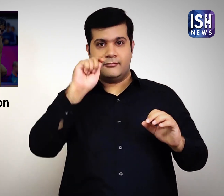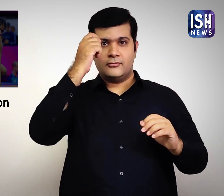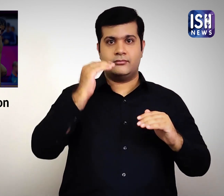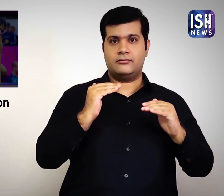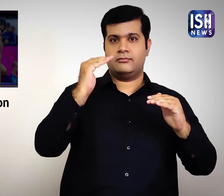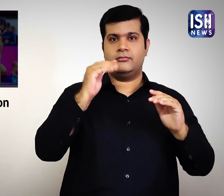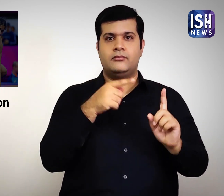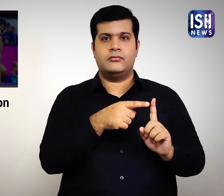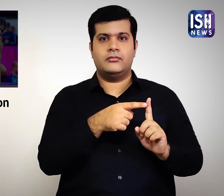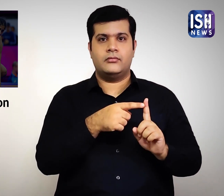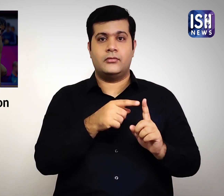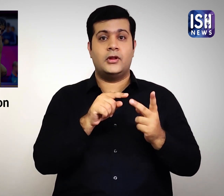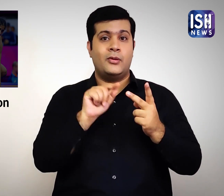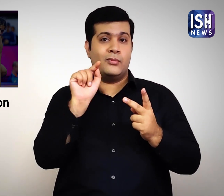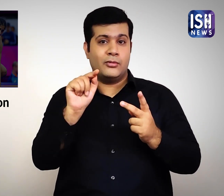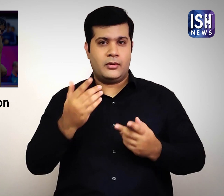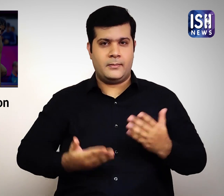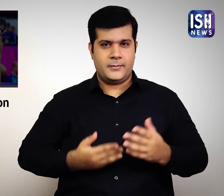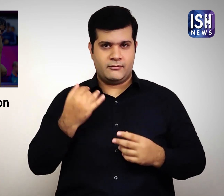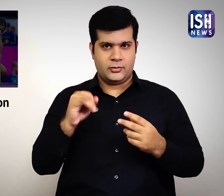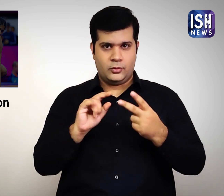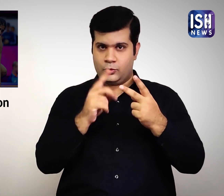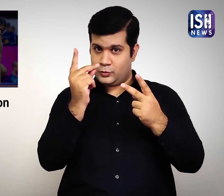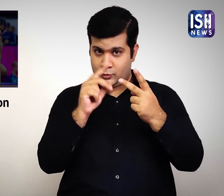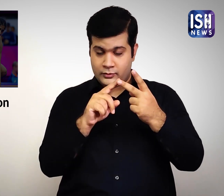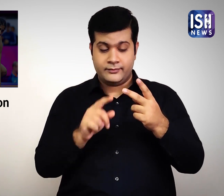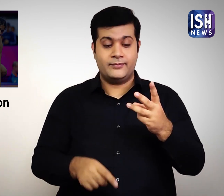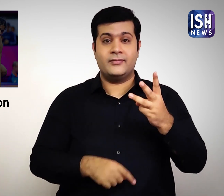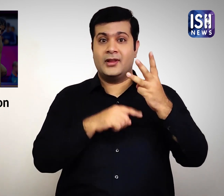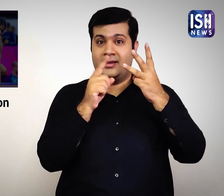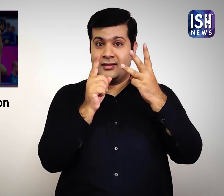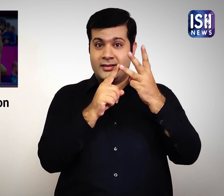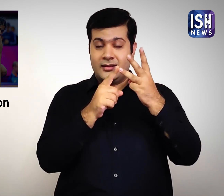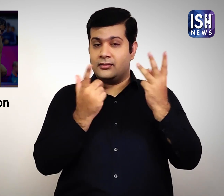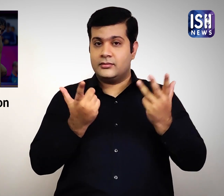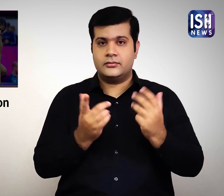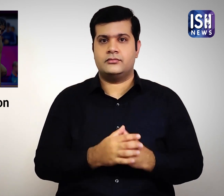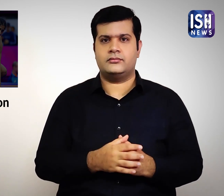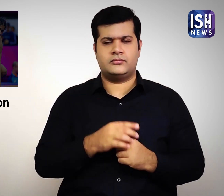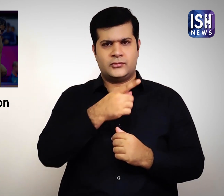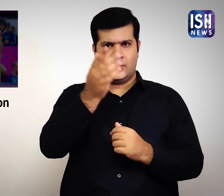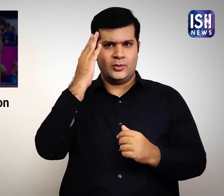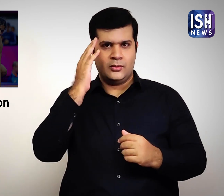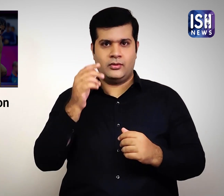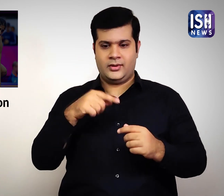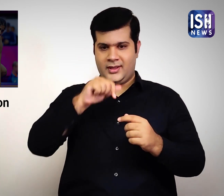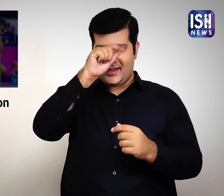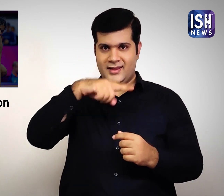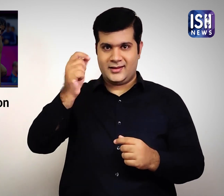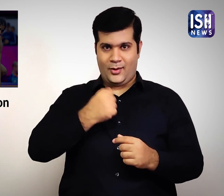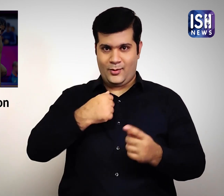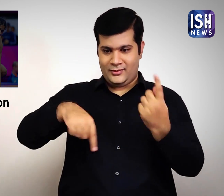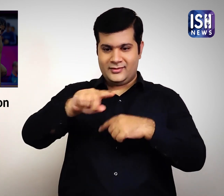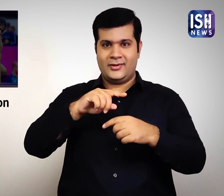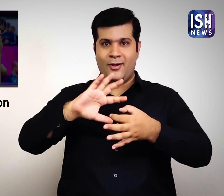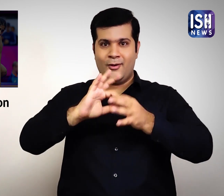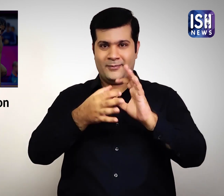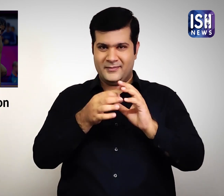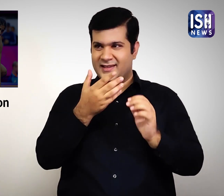नहीं है। यह उसकी दूसरी अनुशासन हीनता है। विनेश पर तीसरा आरोप यह है कि उन्होंने शिव नरेश नामक